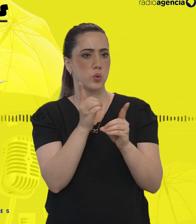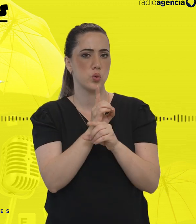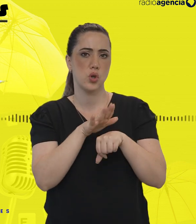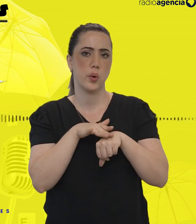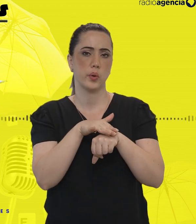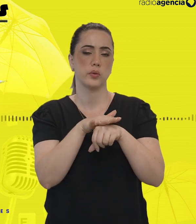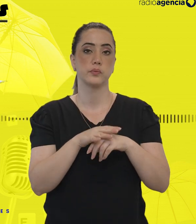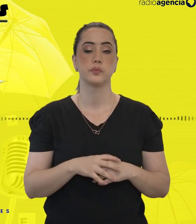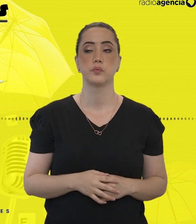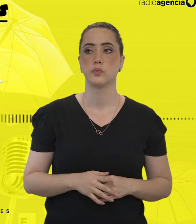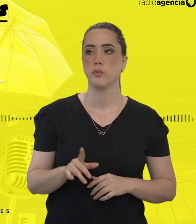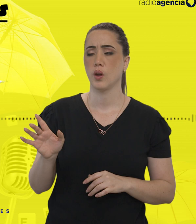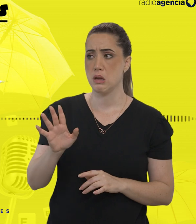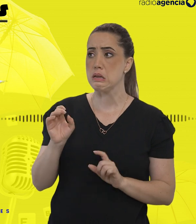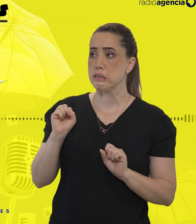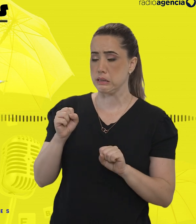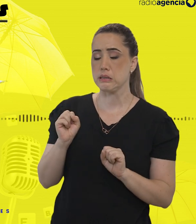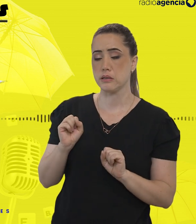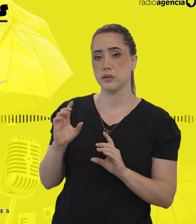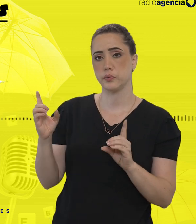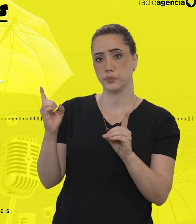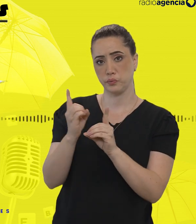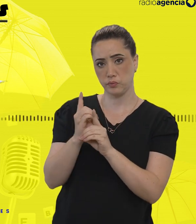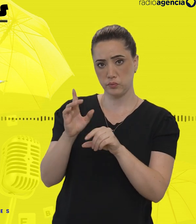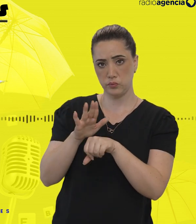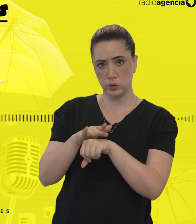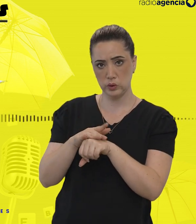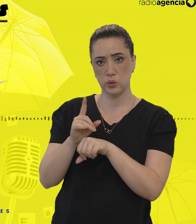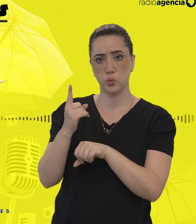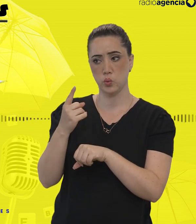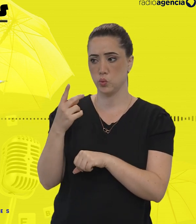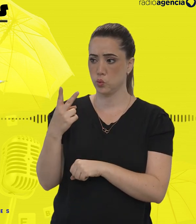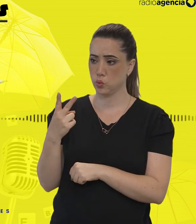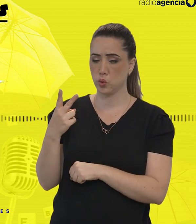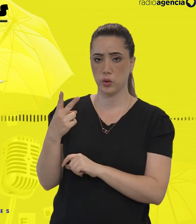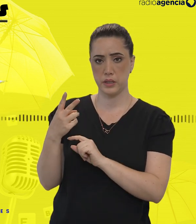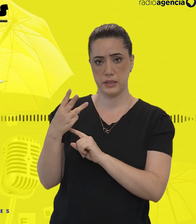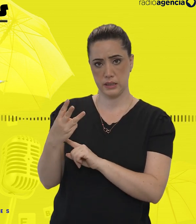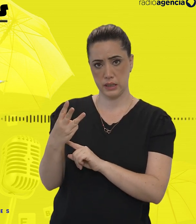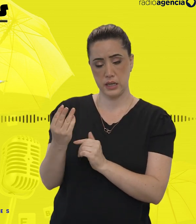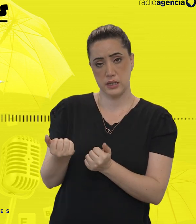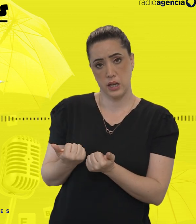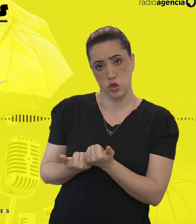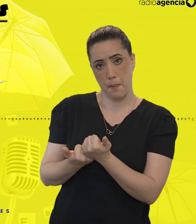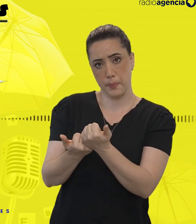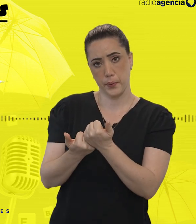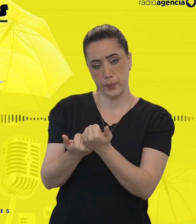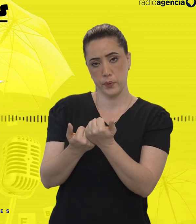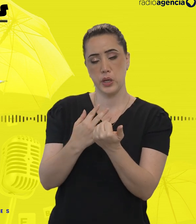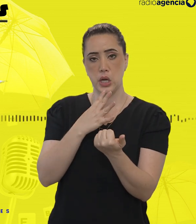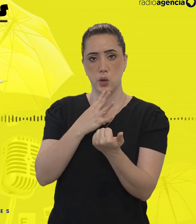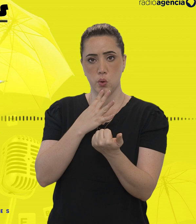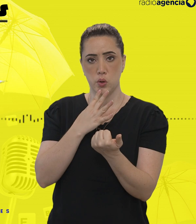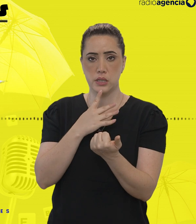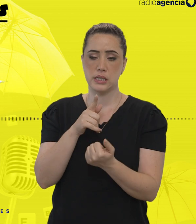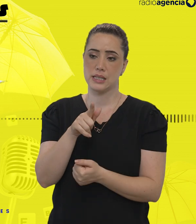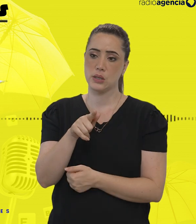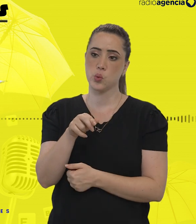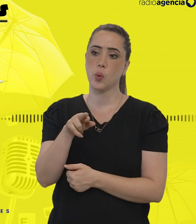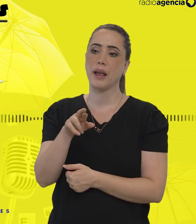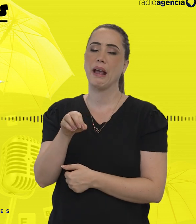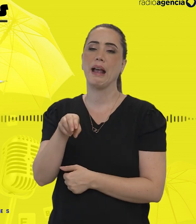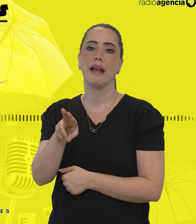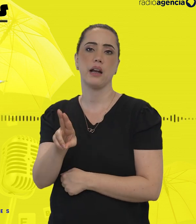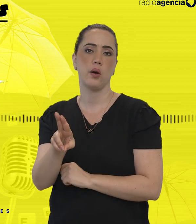sim. A gente costuma chamar de nível 1, 2 e 3 de suporte. É mais conhecido popularmente como grau. Mas, na